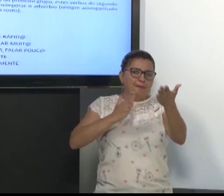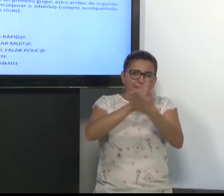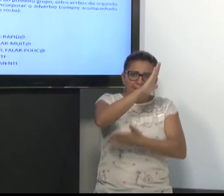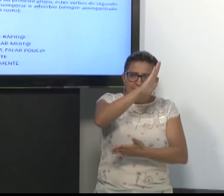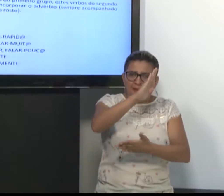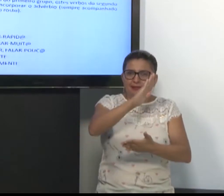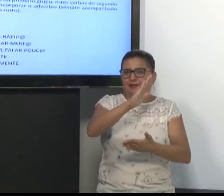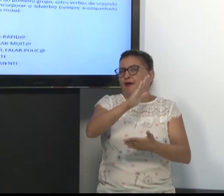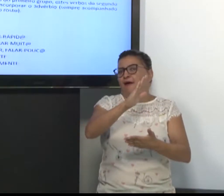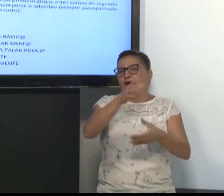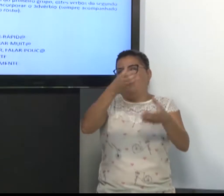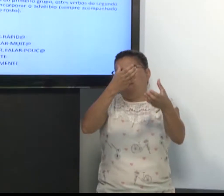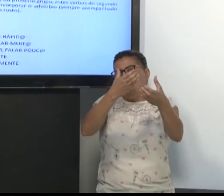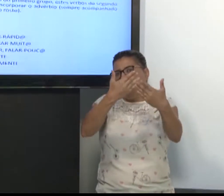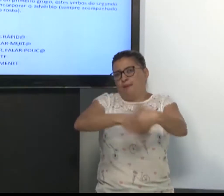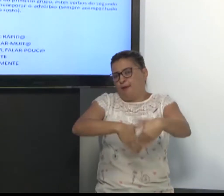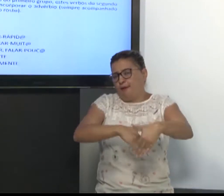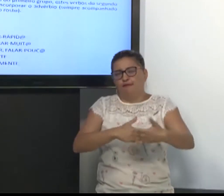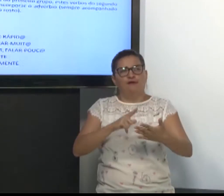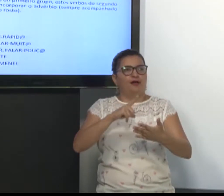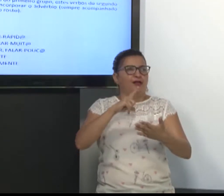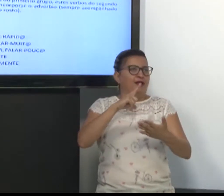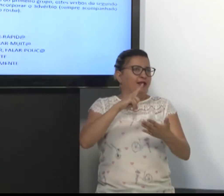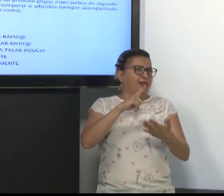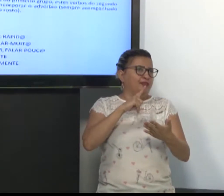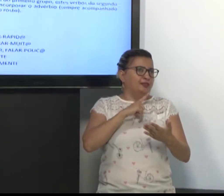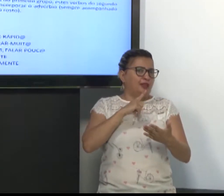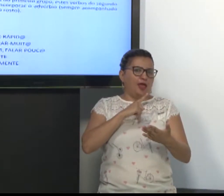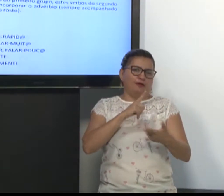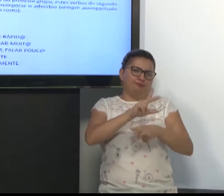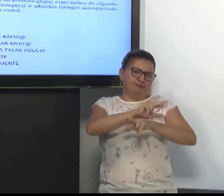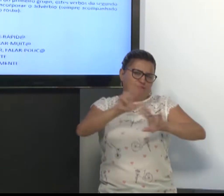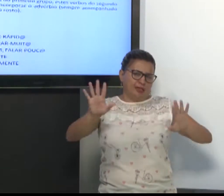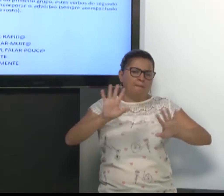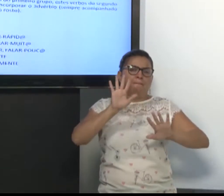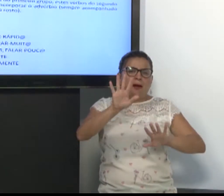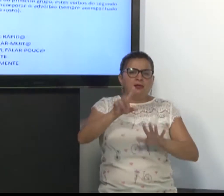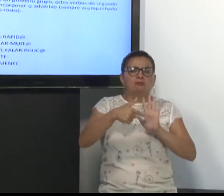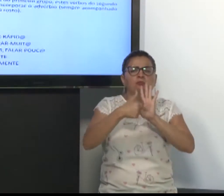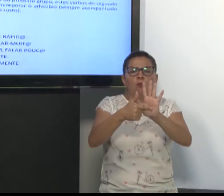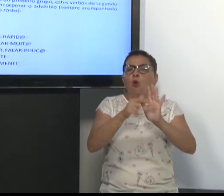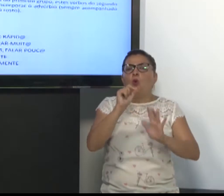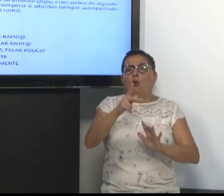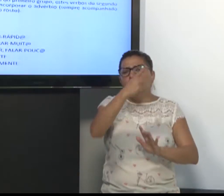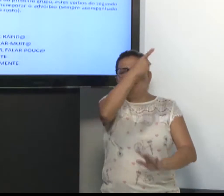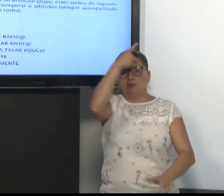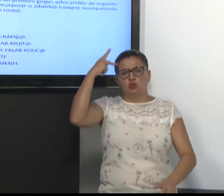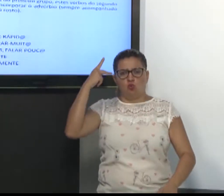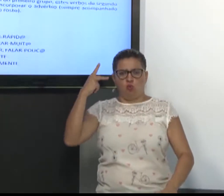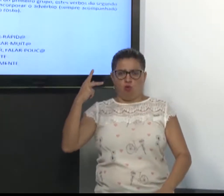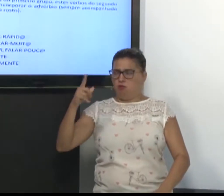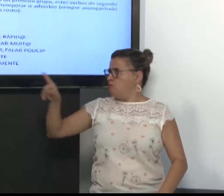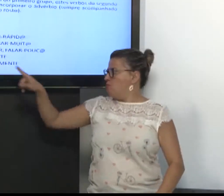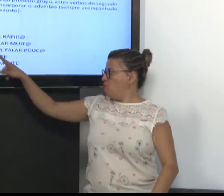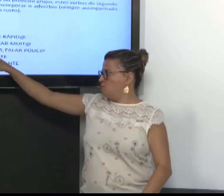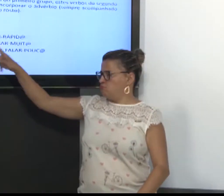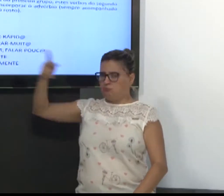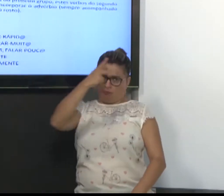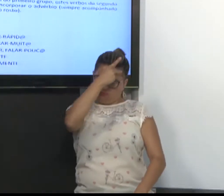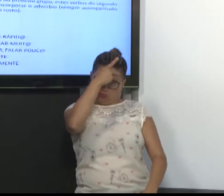Passou em uma prova de concurso. Tem vários significados. Mas vamos usar um exemplo de